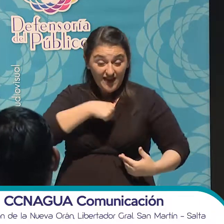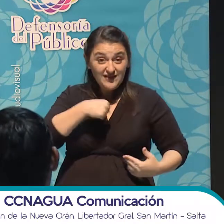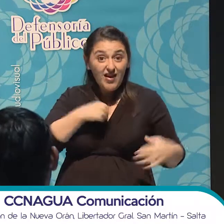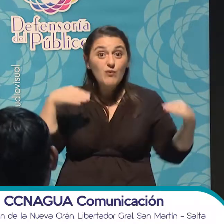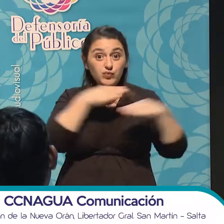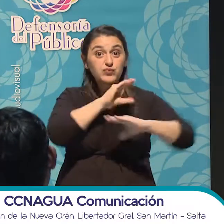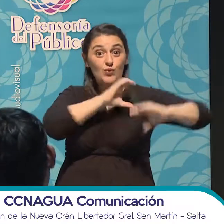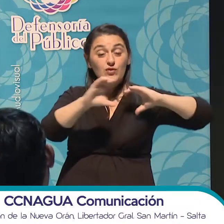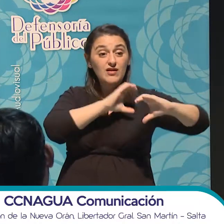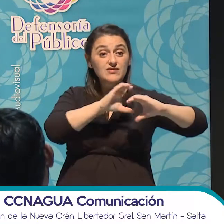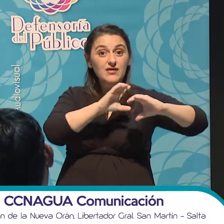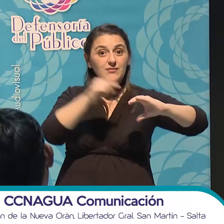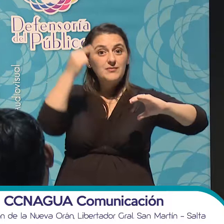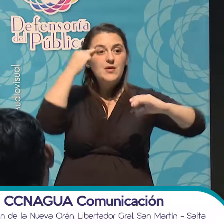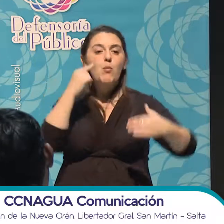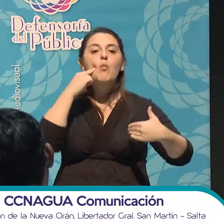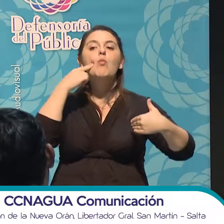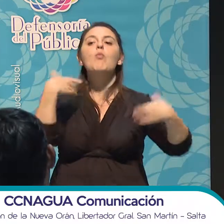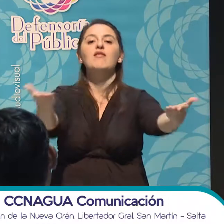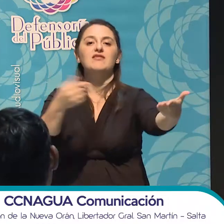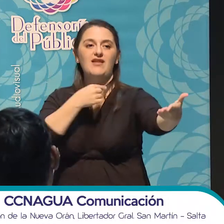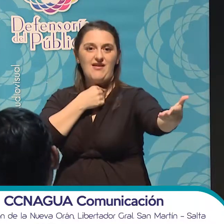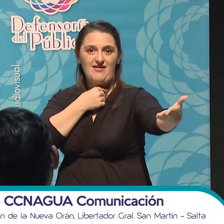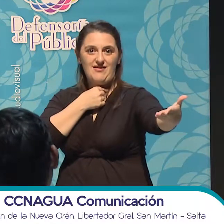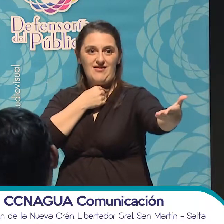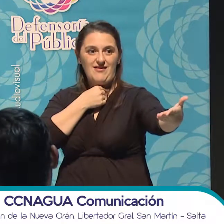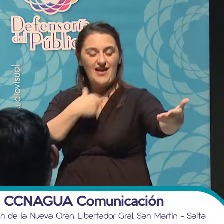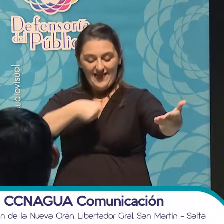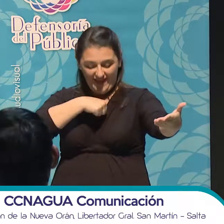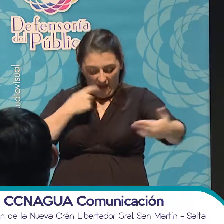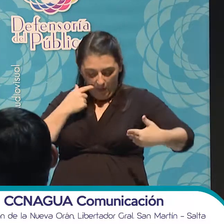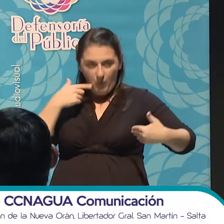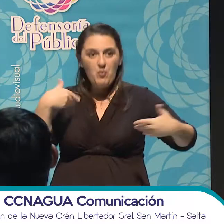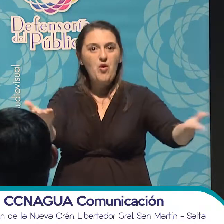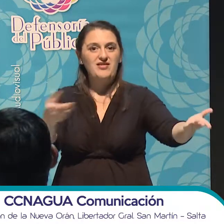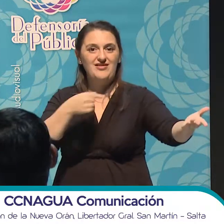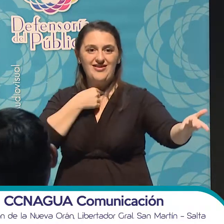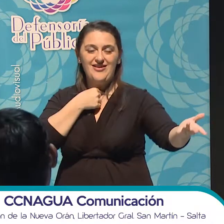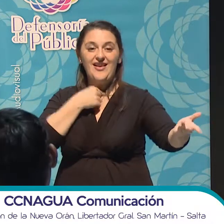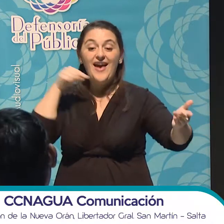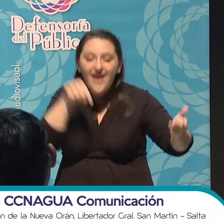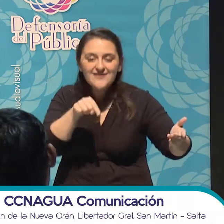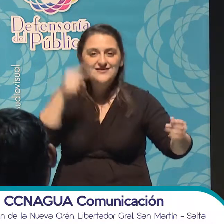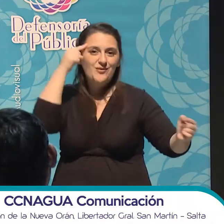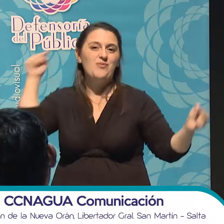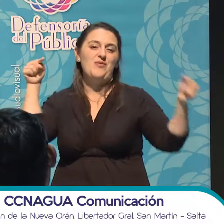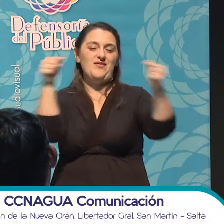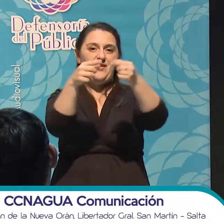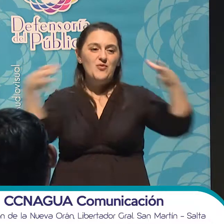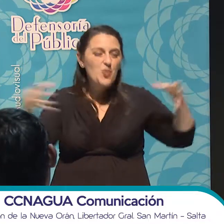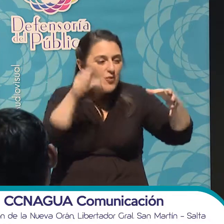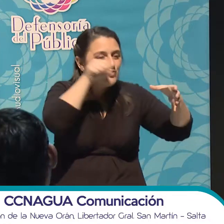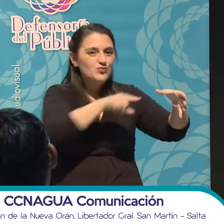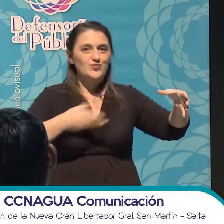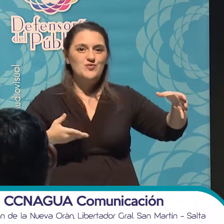nuestra identidad, visibilizar nuestra identidad, visibilizar nuestro idioma. Y creo que ese es el desafío de todos los pueblos originarios,